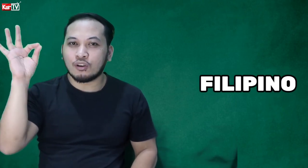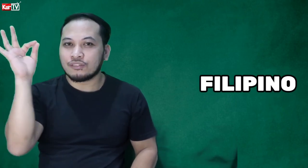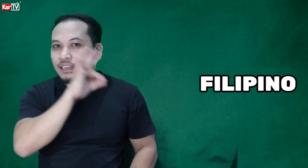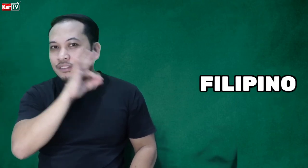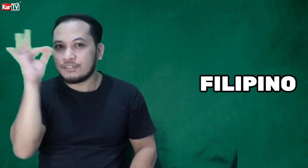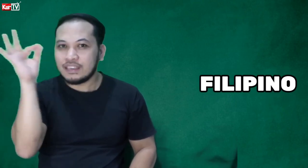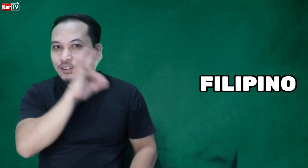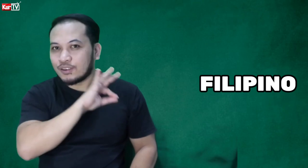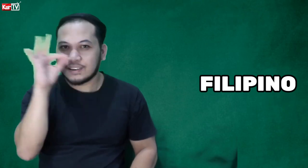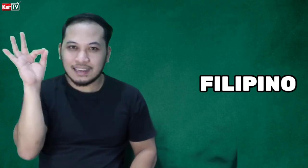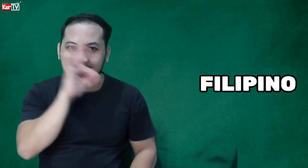mo. Filipino.